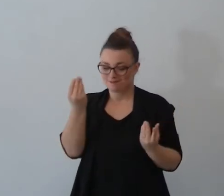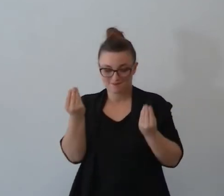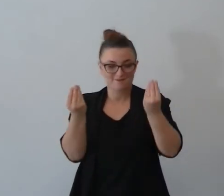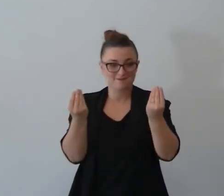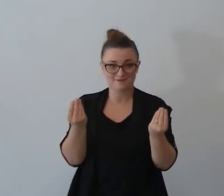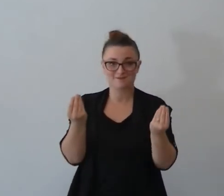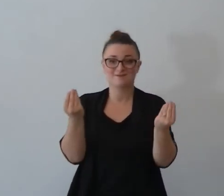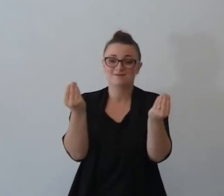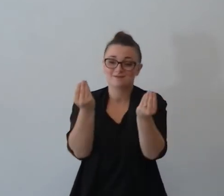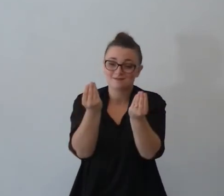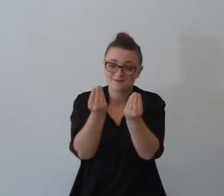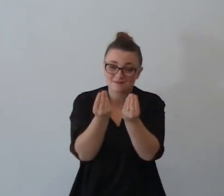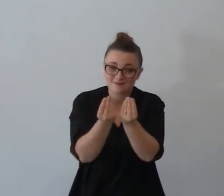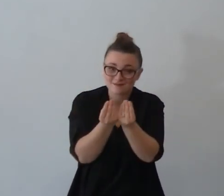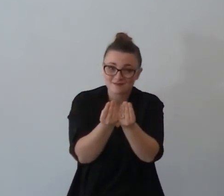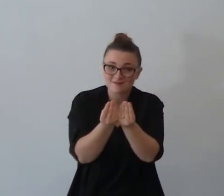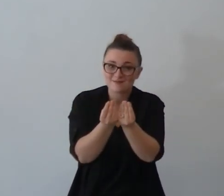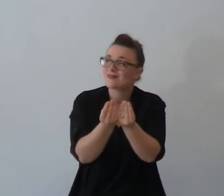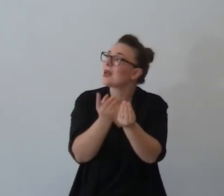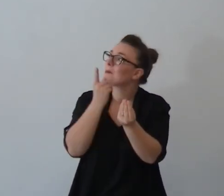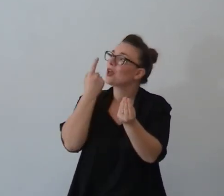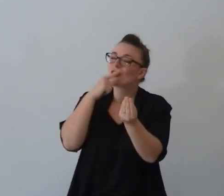quasi quasi in